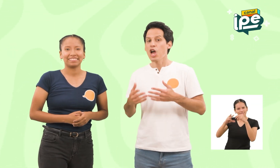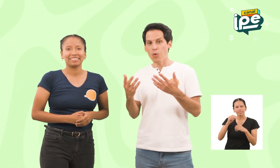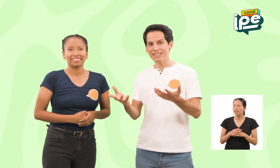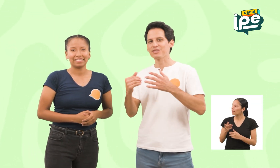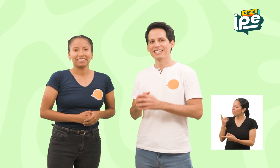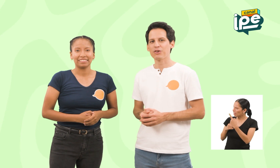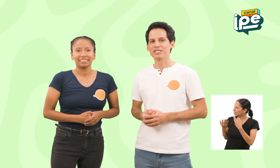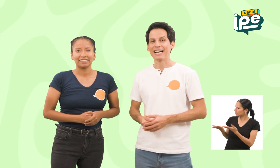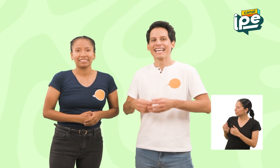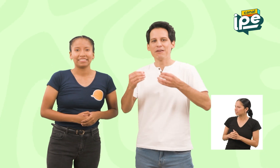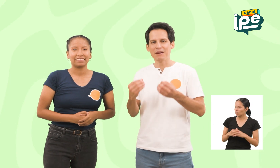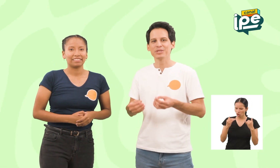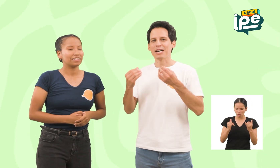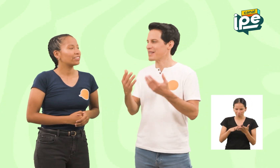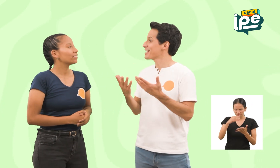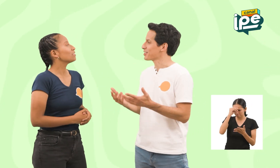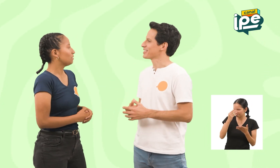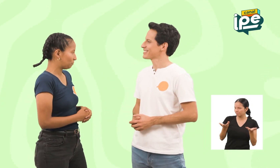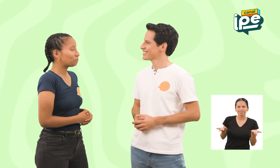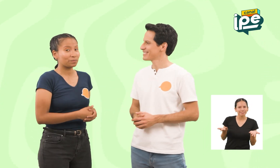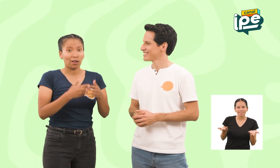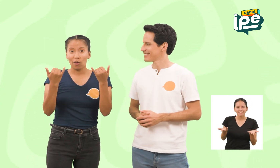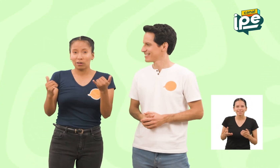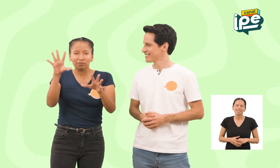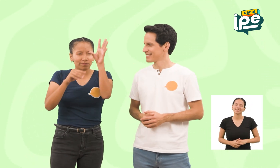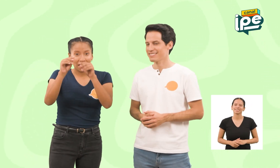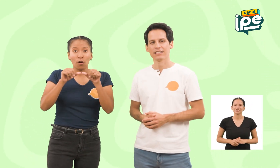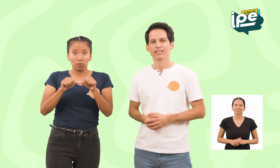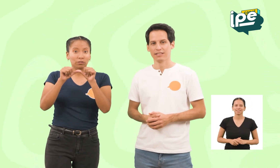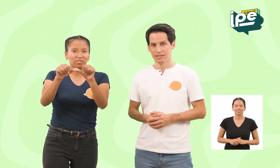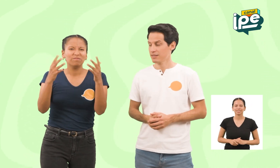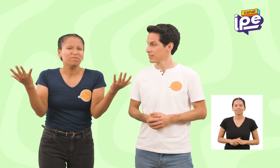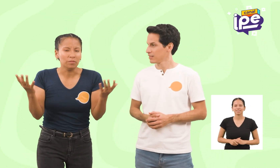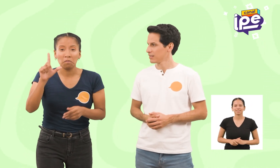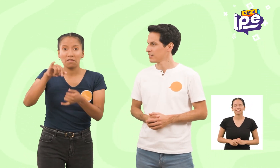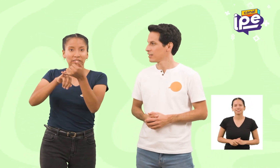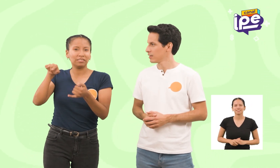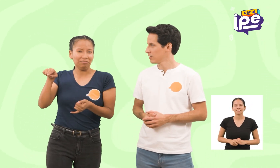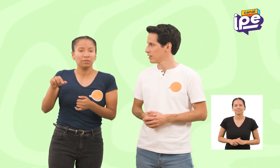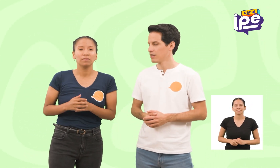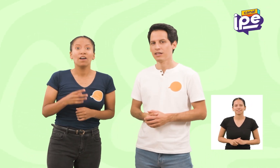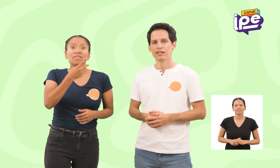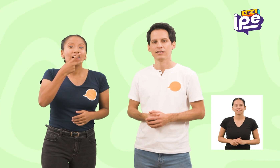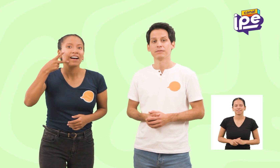Cuéntanos, Ana Rosa, ¿qué vamos a aprender hoy? Hoy continuaremos aprendiendo más sobre los verbos en